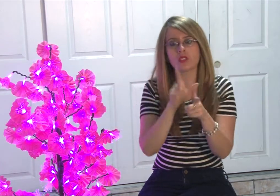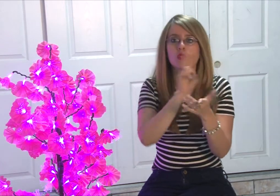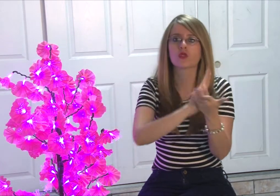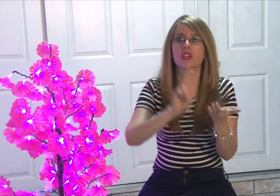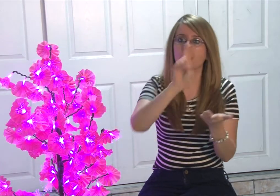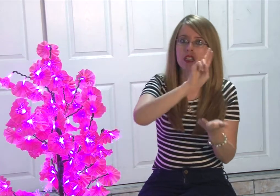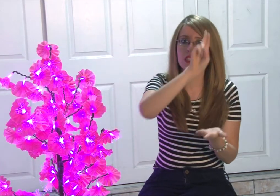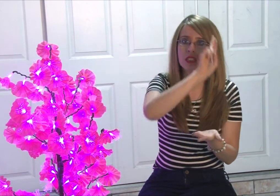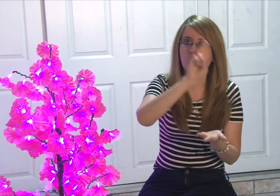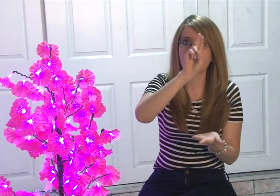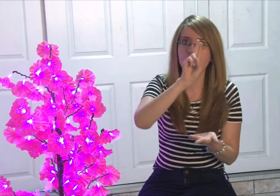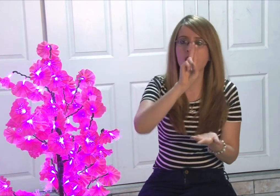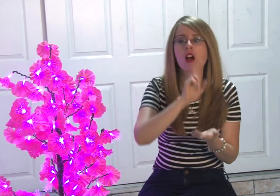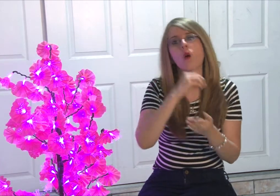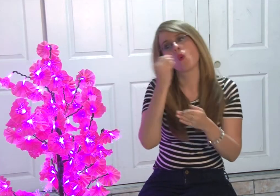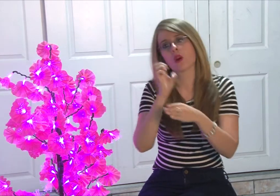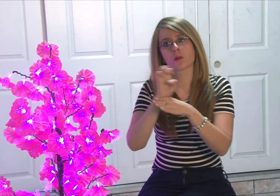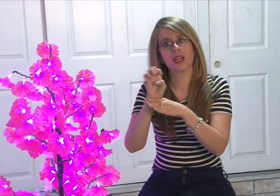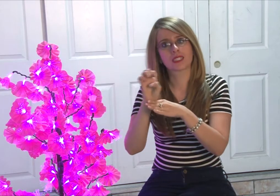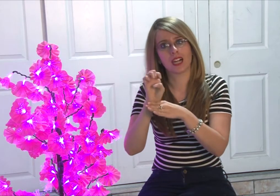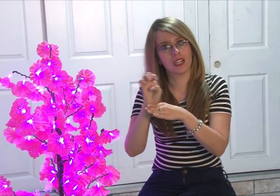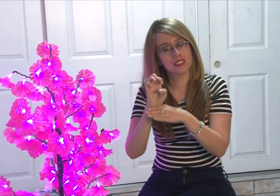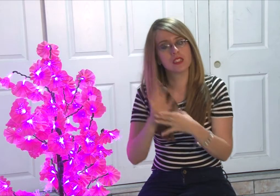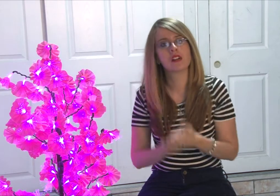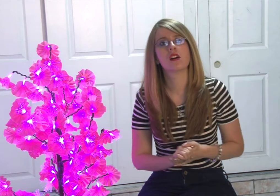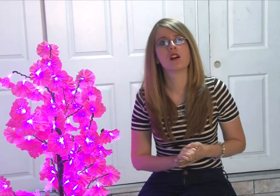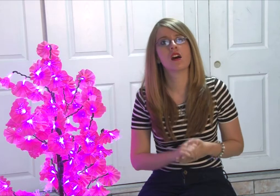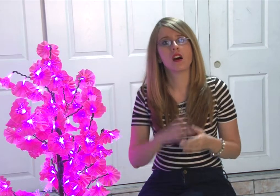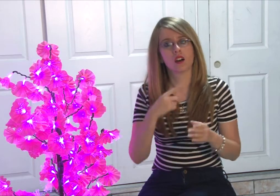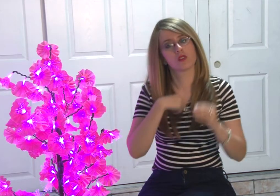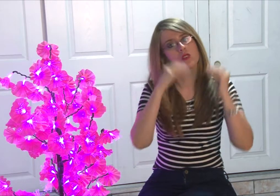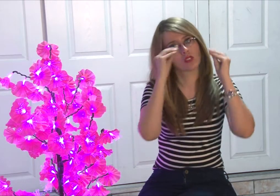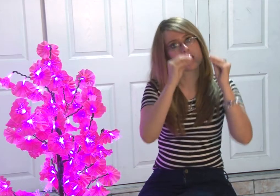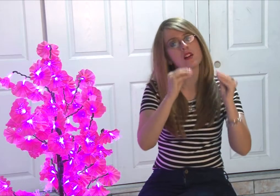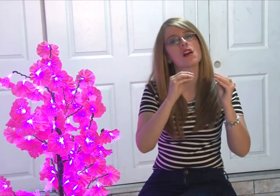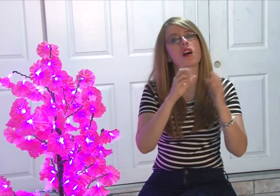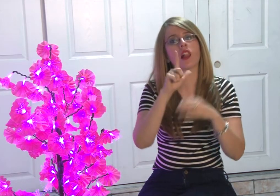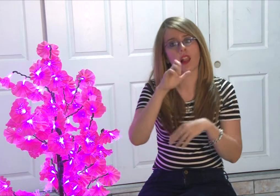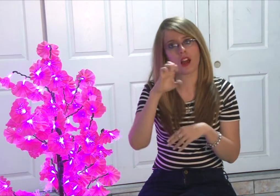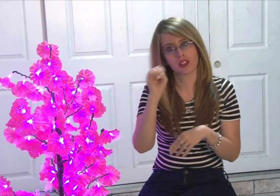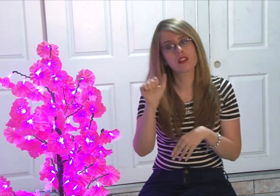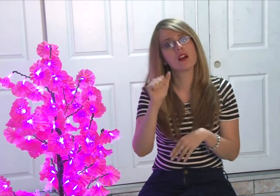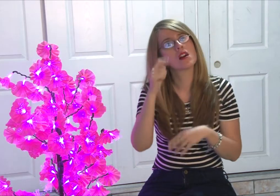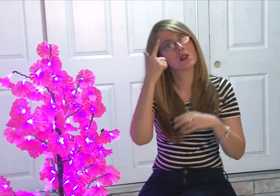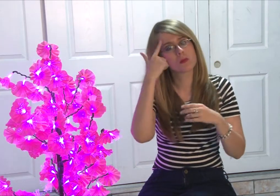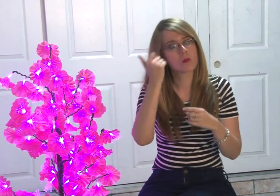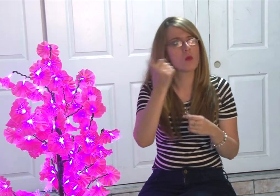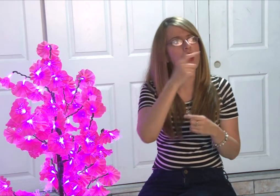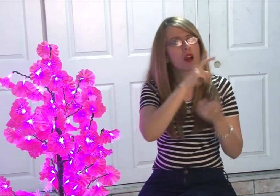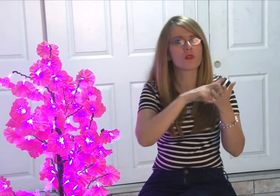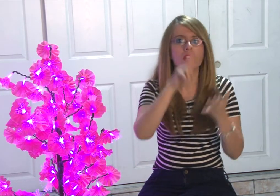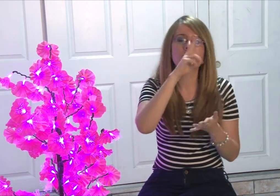salvadoreñas en las universidades, empresas, para